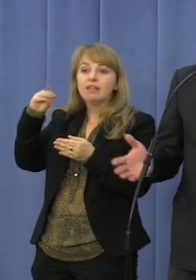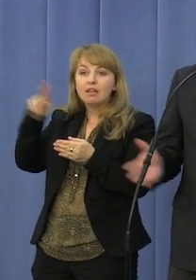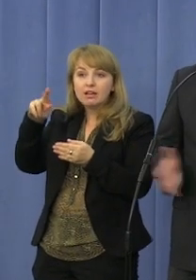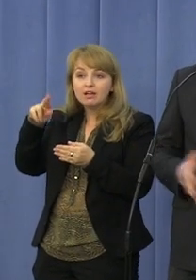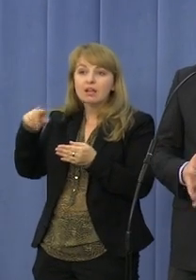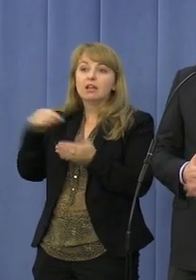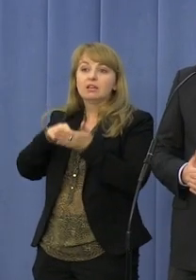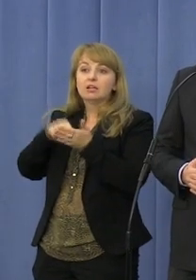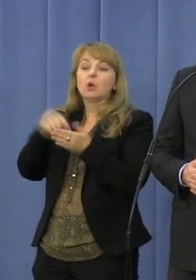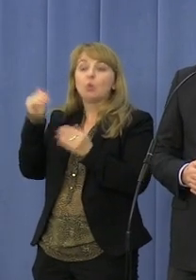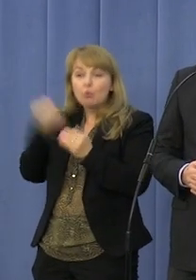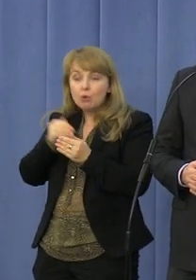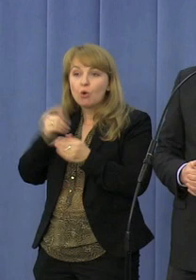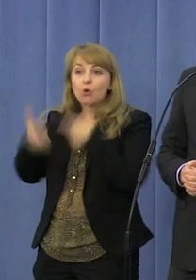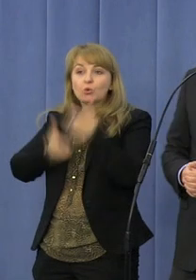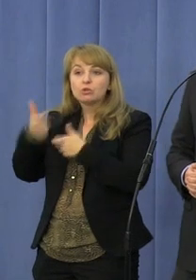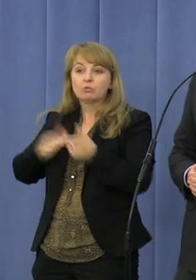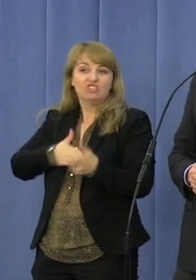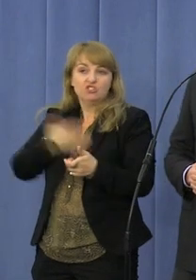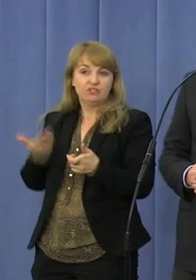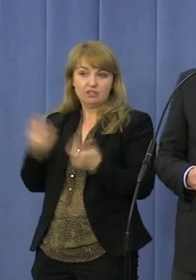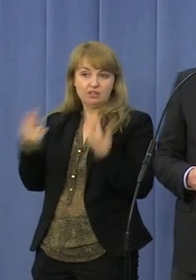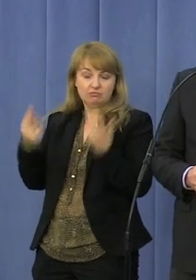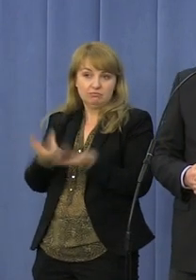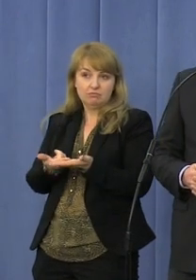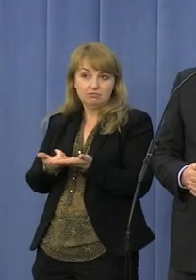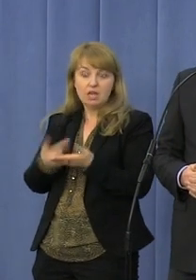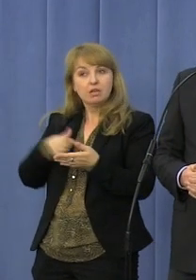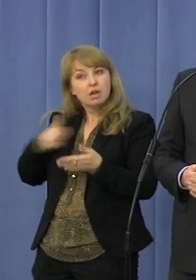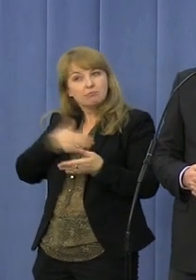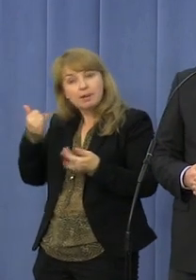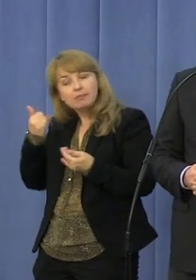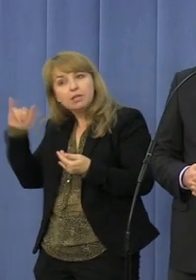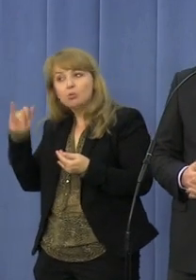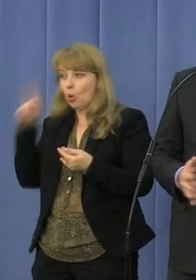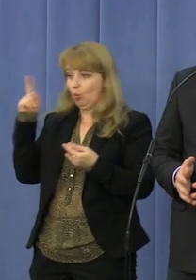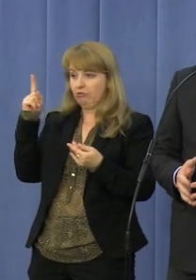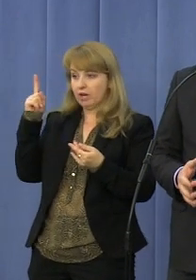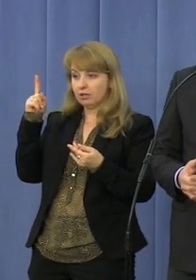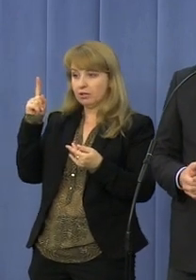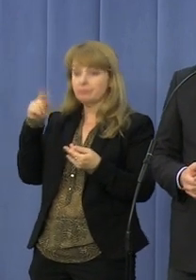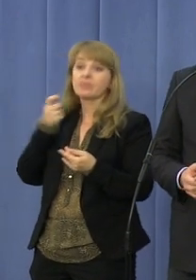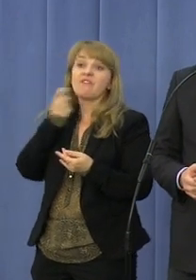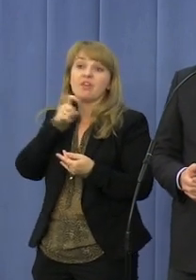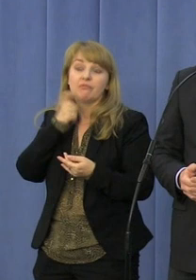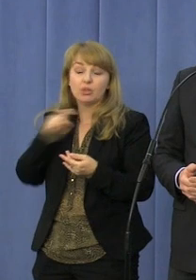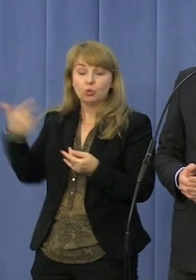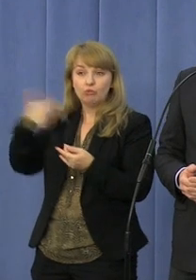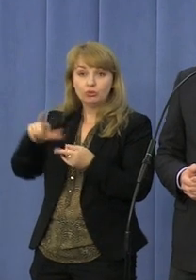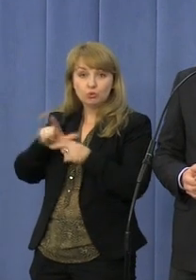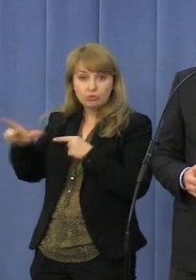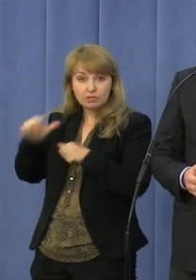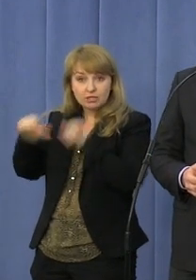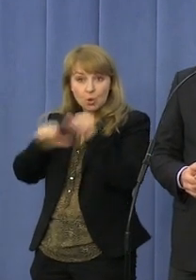mogą się wydarzyć dziwne rzeczy. Ale ja mam inną, myślę istotną uwagę. Ja już w kwietniu 2012